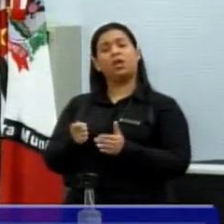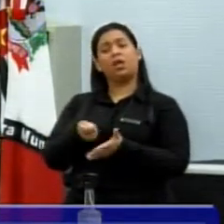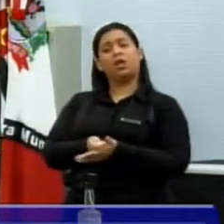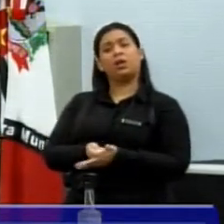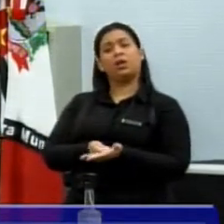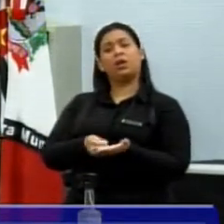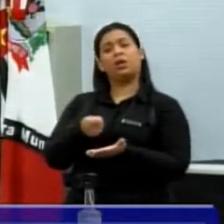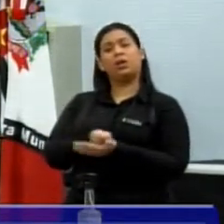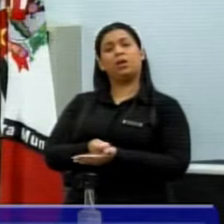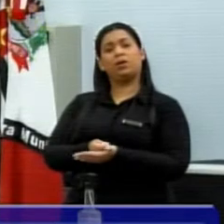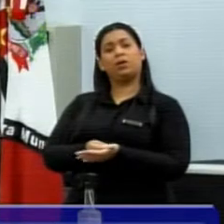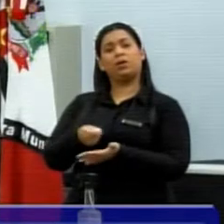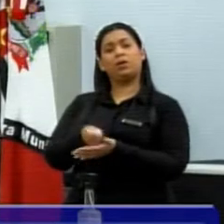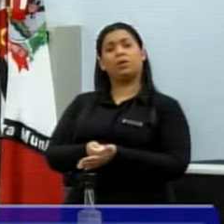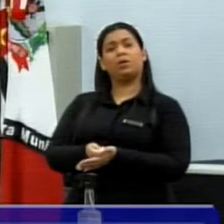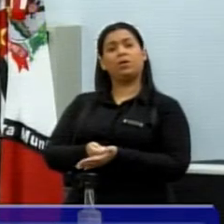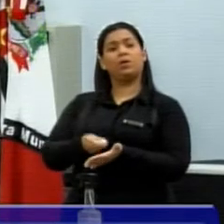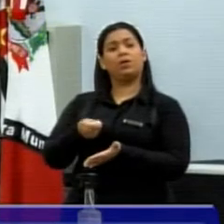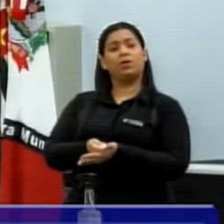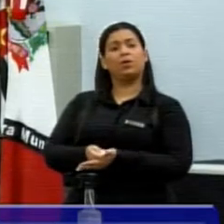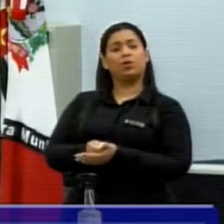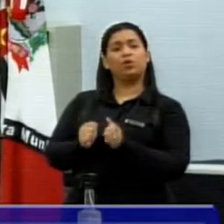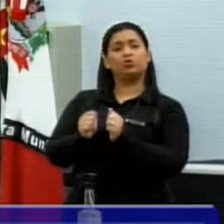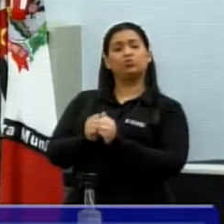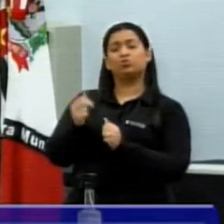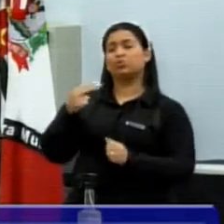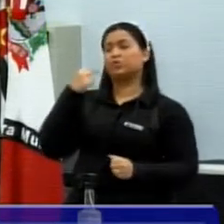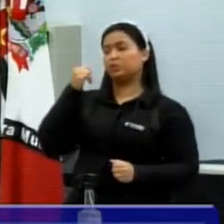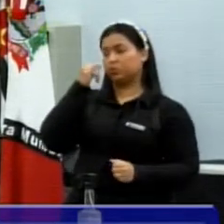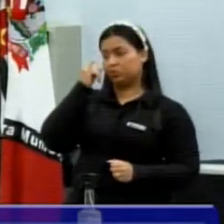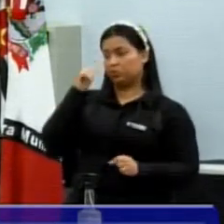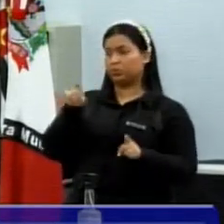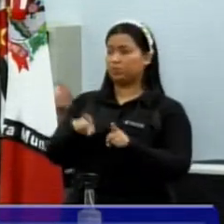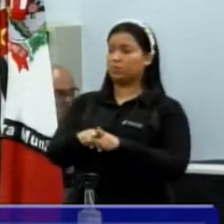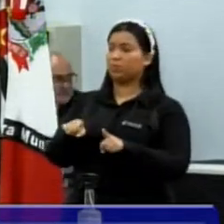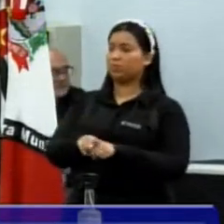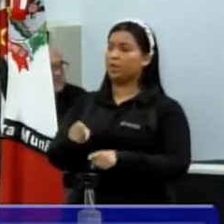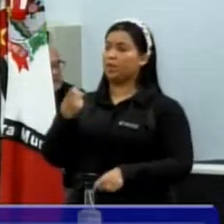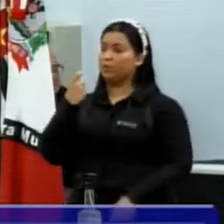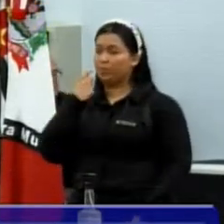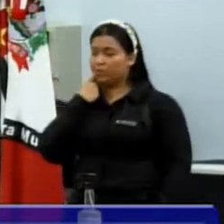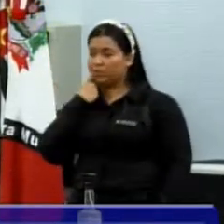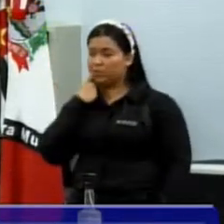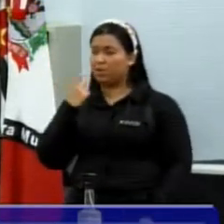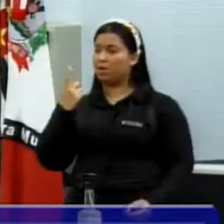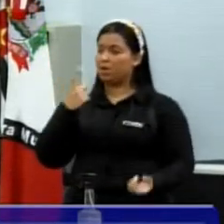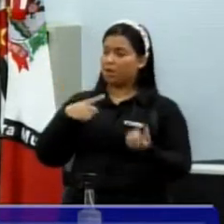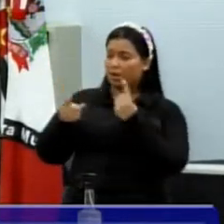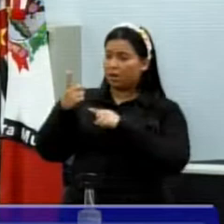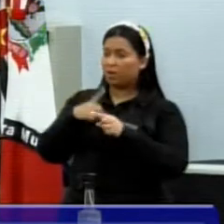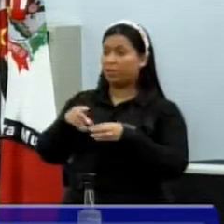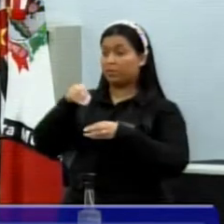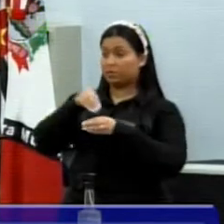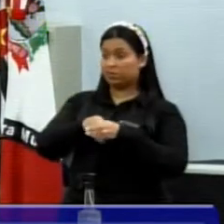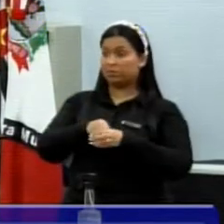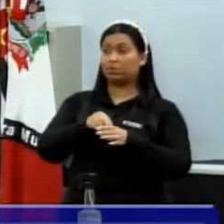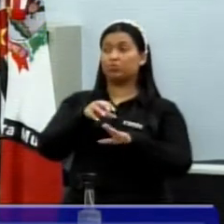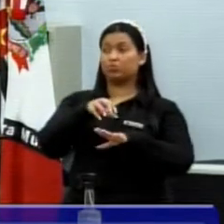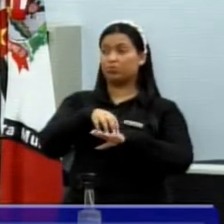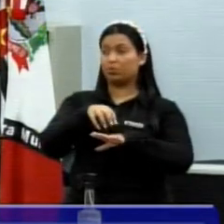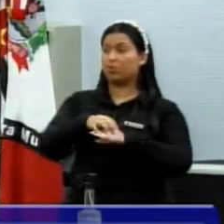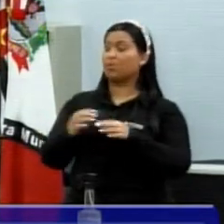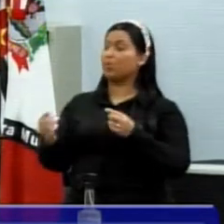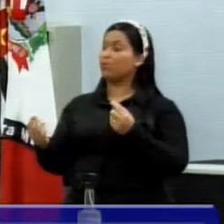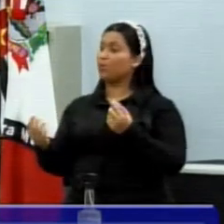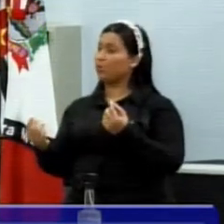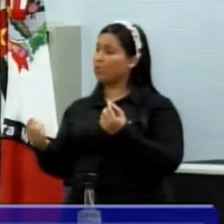junto ao Cabo Júlio, o vereador Peixão também, tenho recebido reclamações no meu gabinete, nas ruas, quando